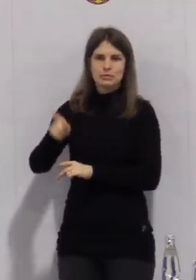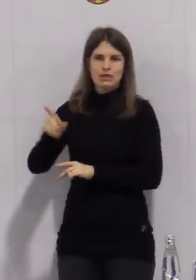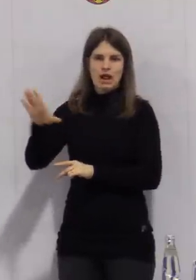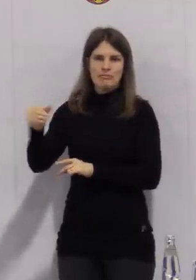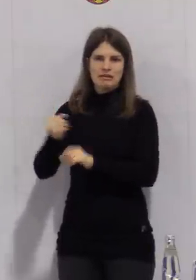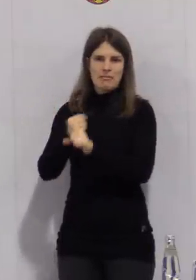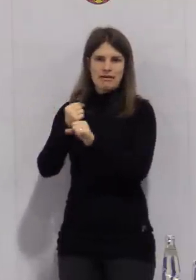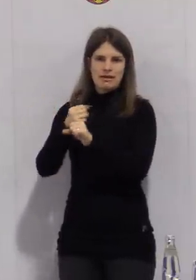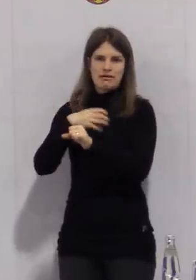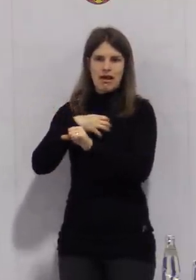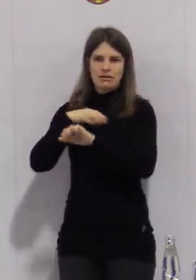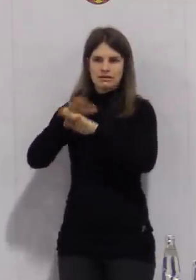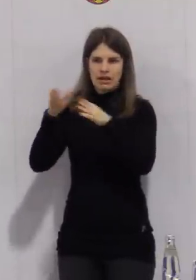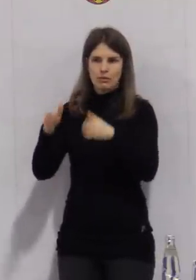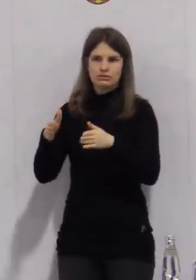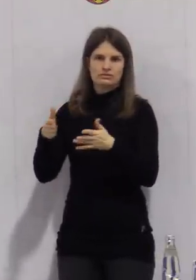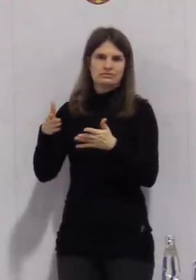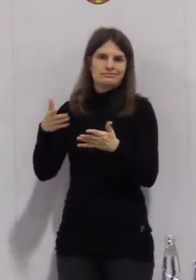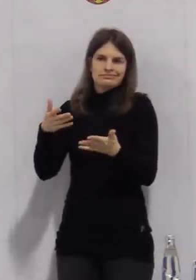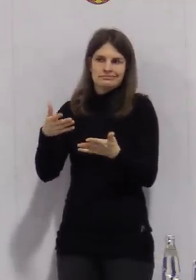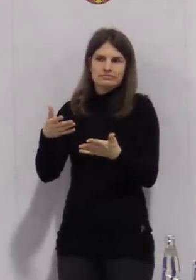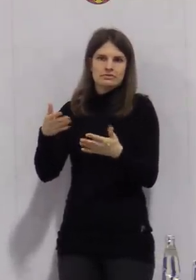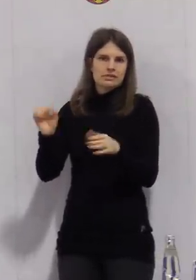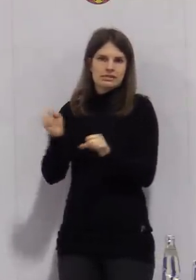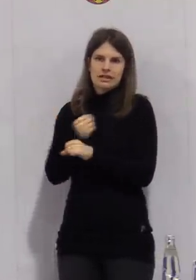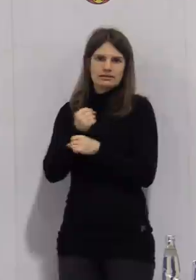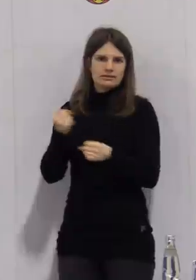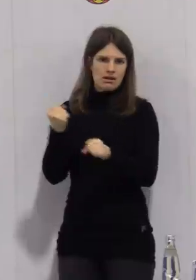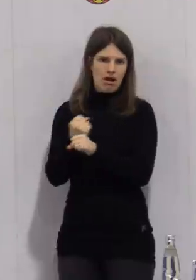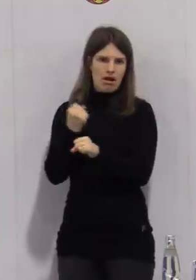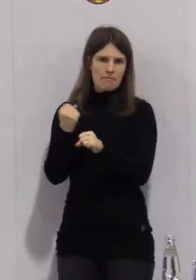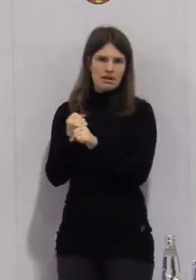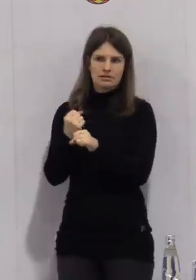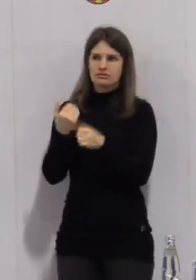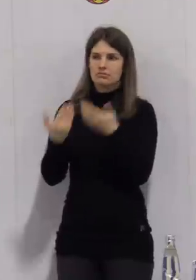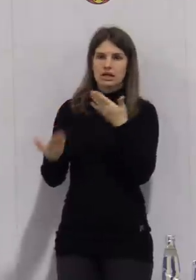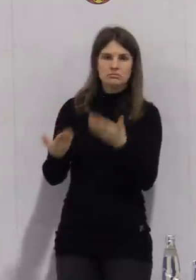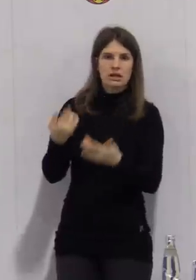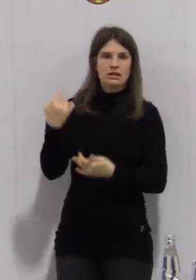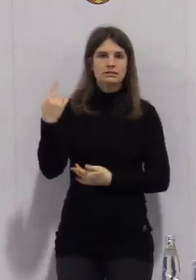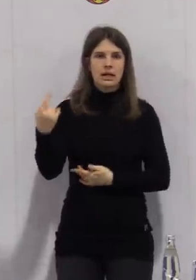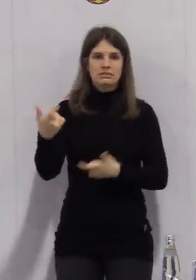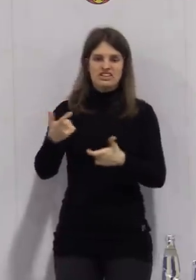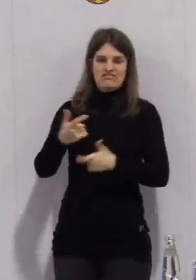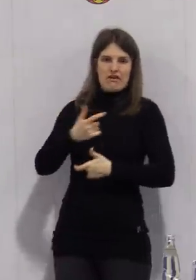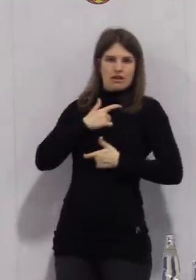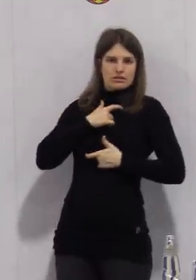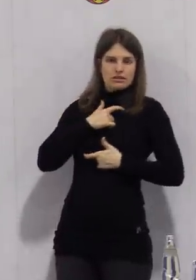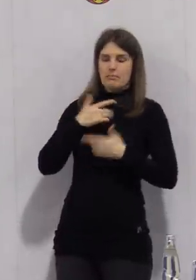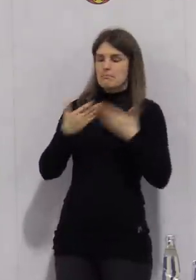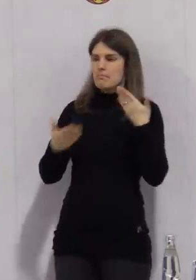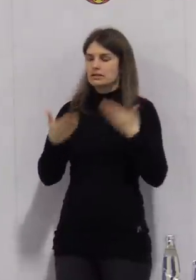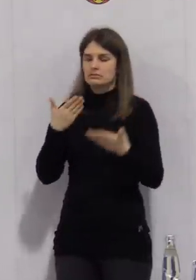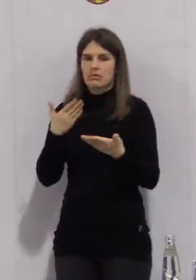Erkrankungen bzw. durch die Quarantäneanordnung bei Erkrankungen von